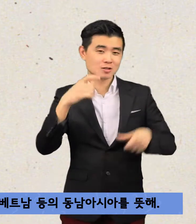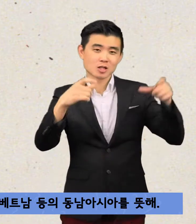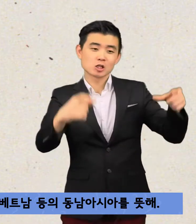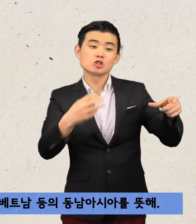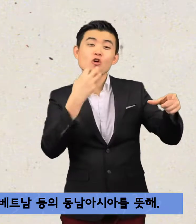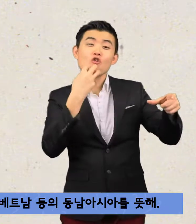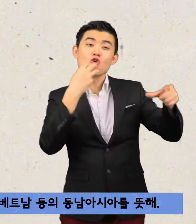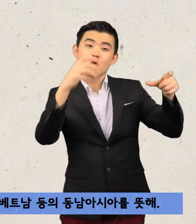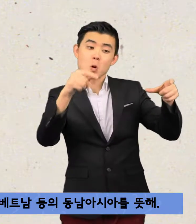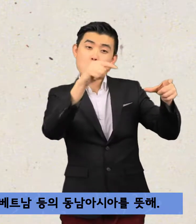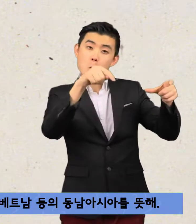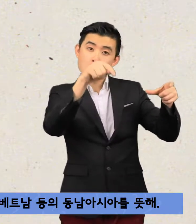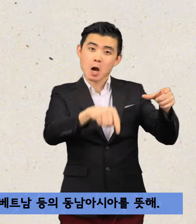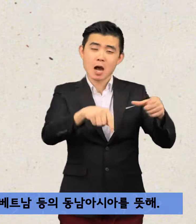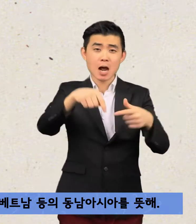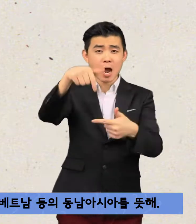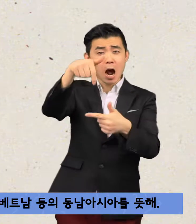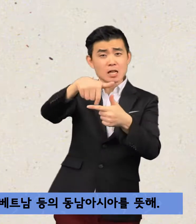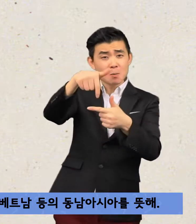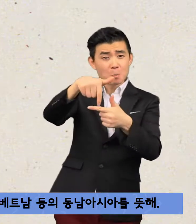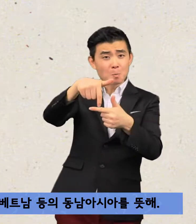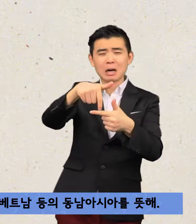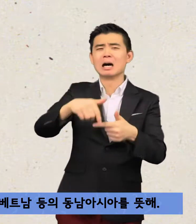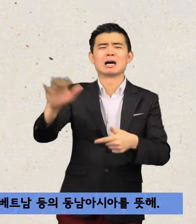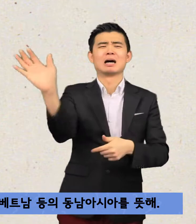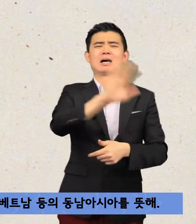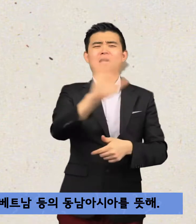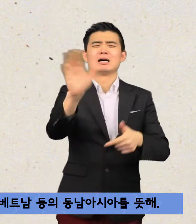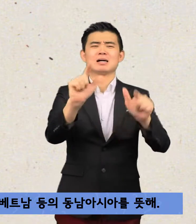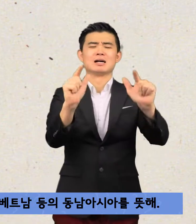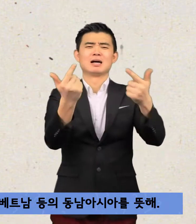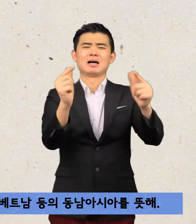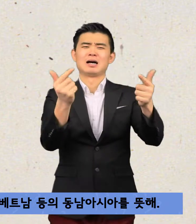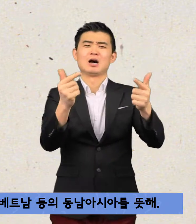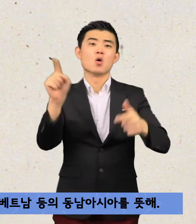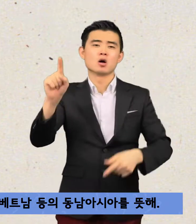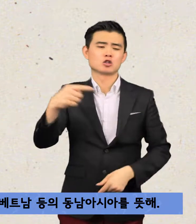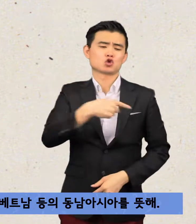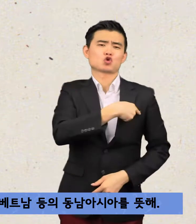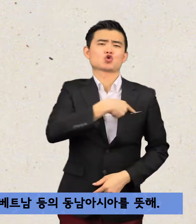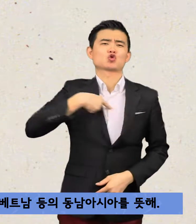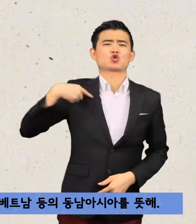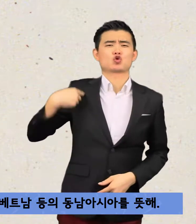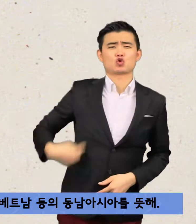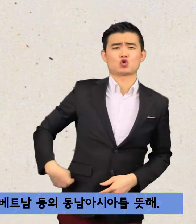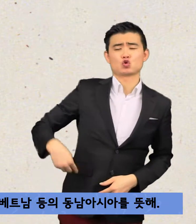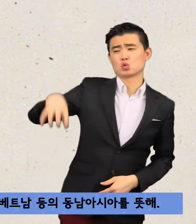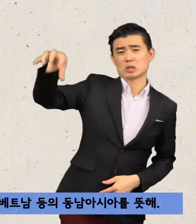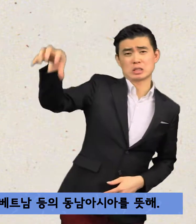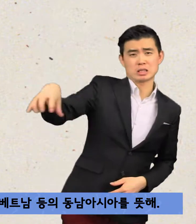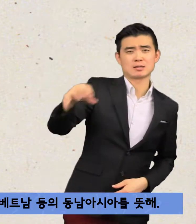양찌강 남쪽인 대만, 필리핀, 베트남 등의 동남아시아를 뜻해.